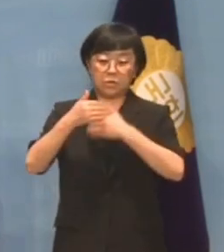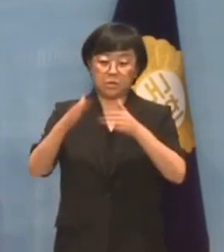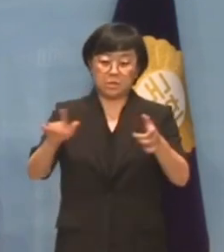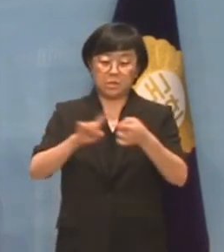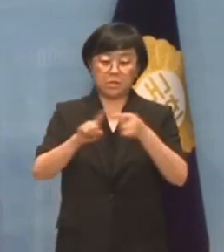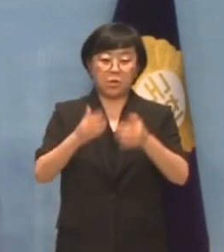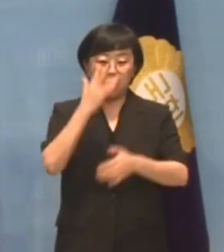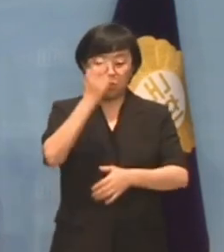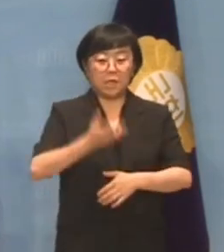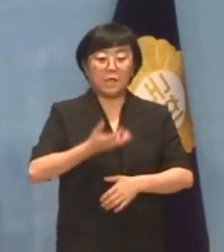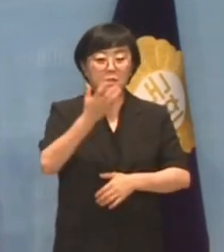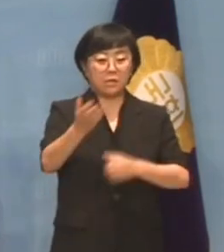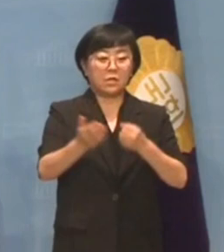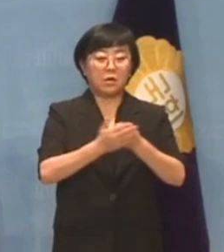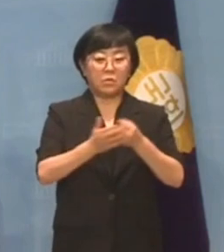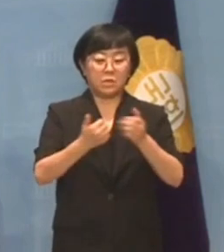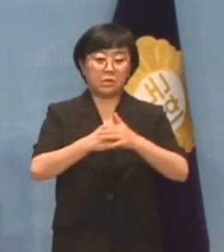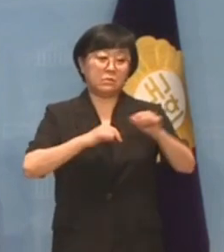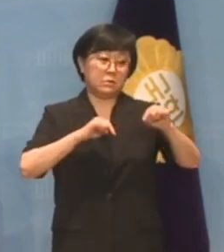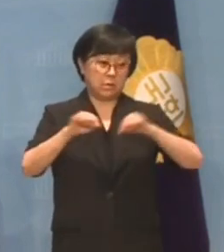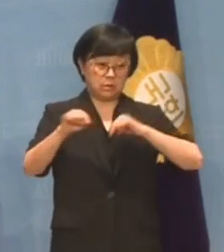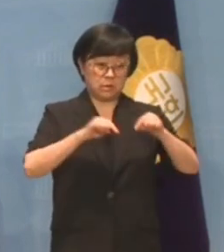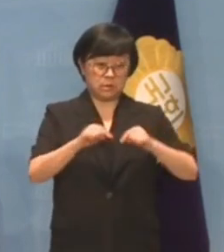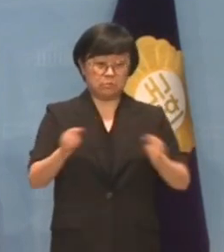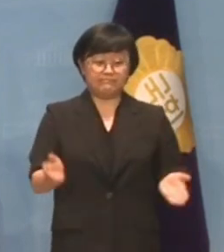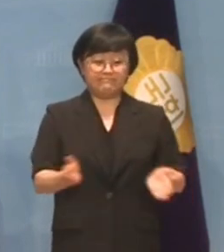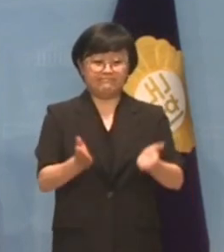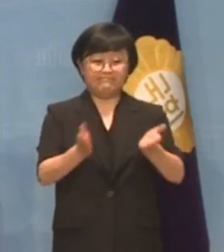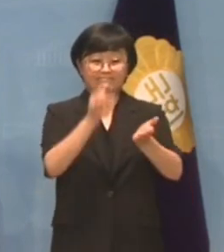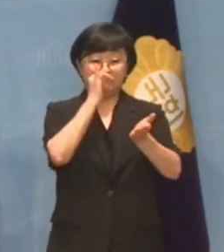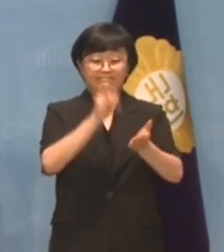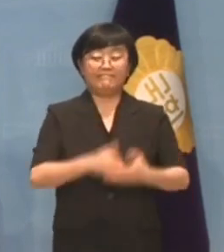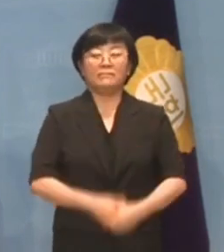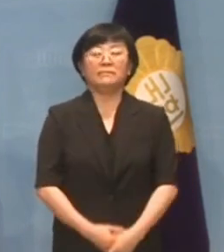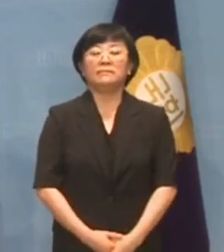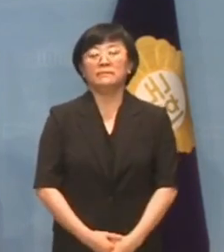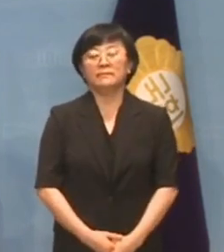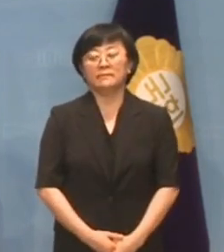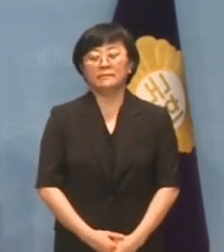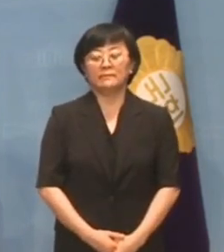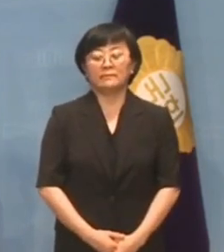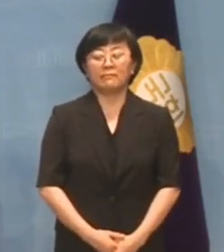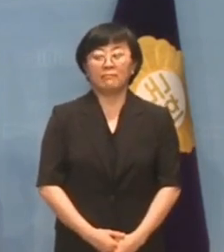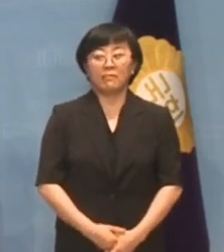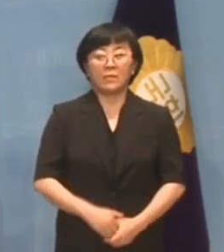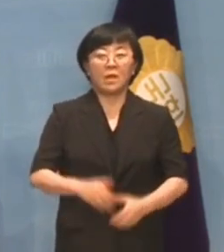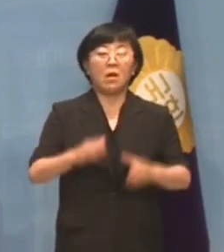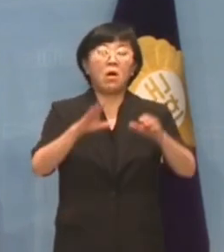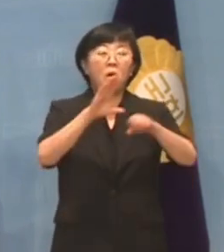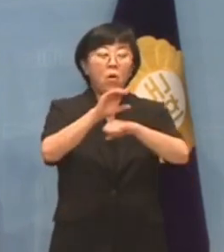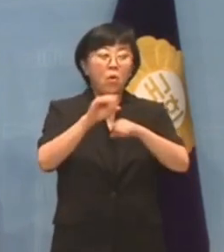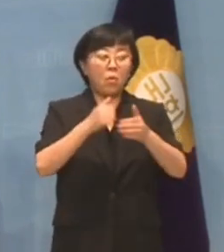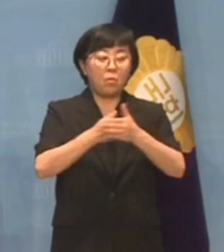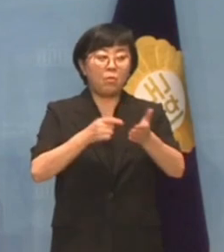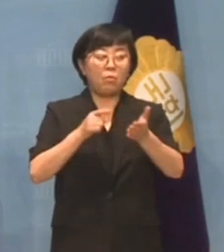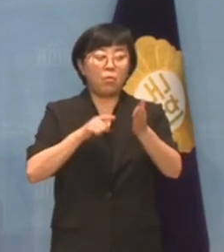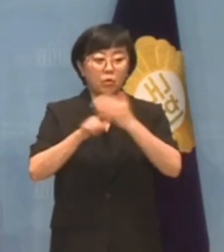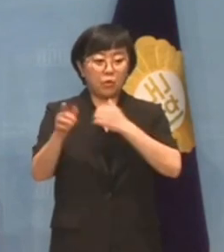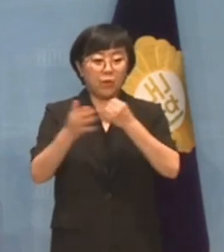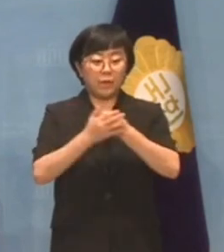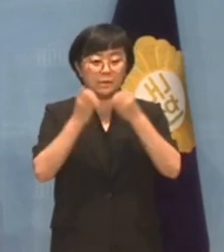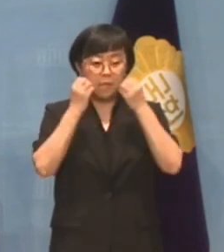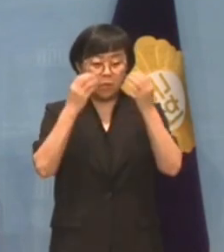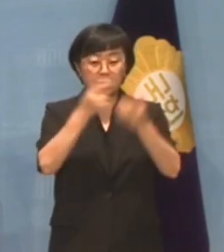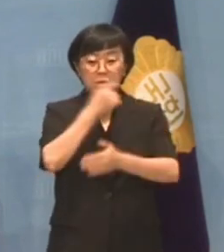용산 이전 때문이라고 정치공세에 나서고 있습니다. 이는 언론 보도 외에 새로운